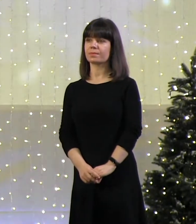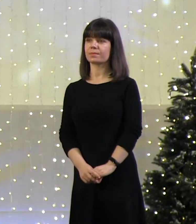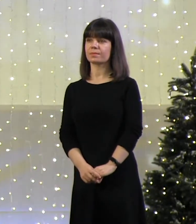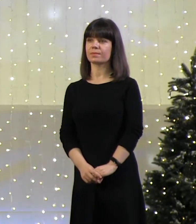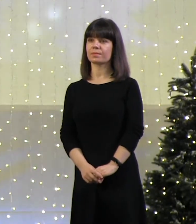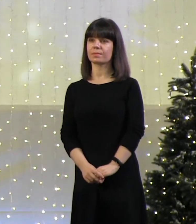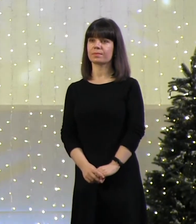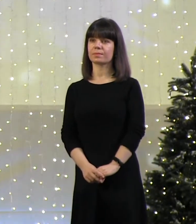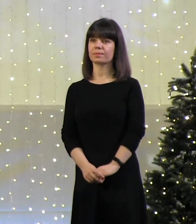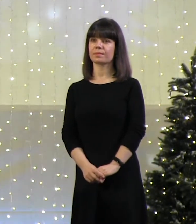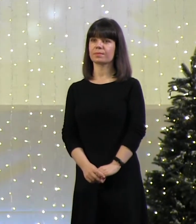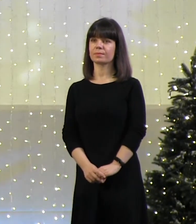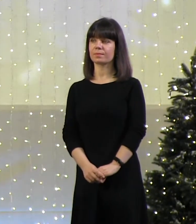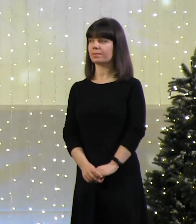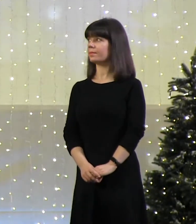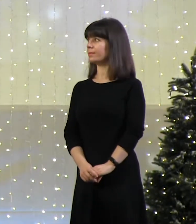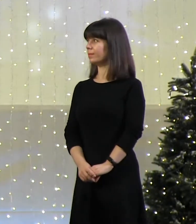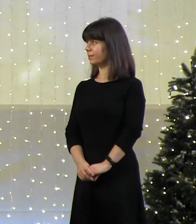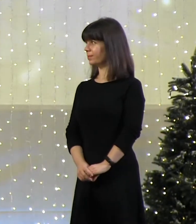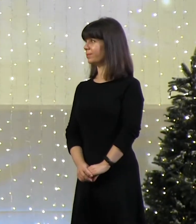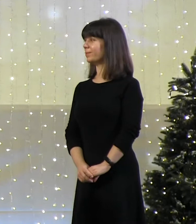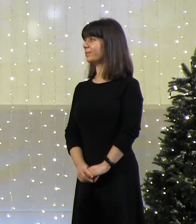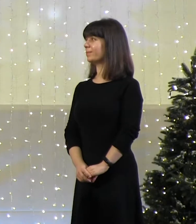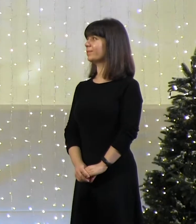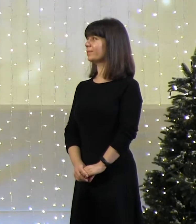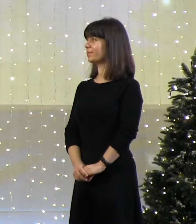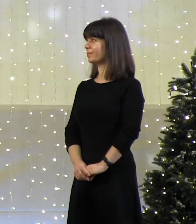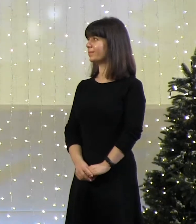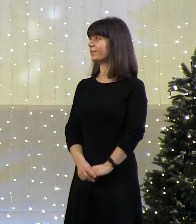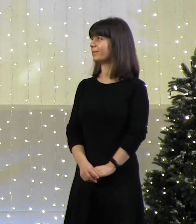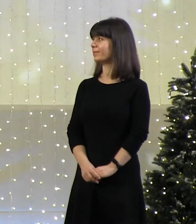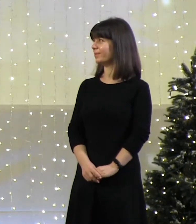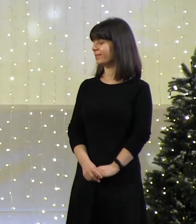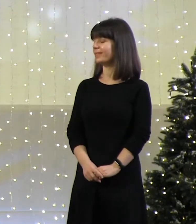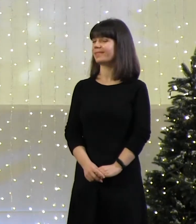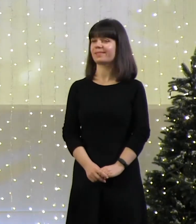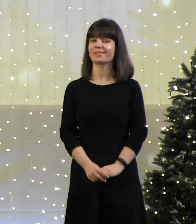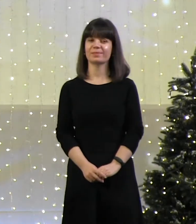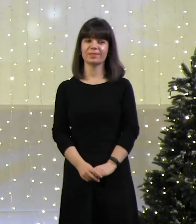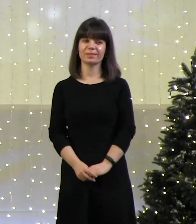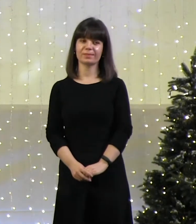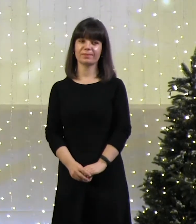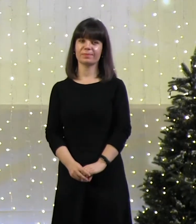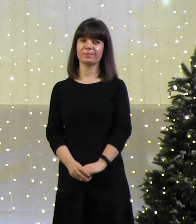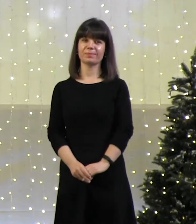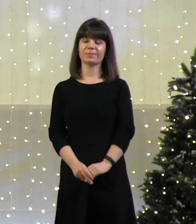будет иметь продолжение. Ирина, спасибо огромное, что согласились служить нам. Спасибо.